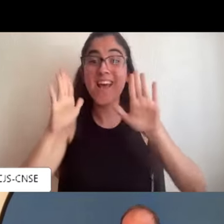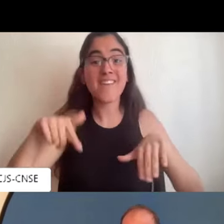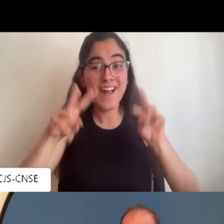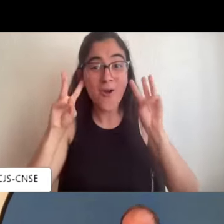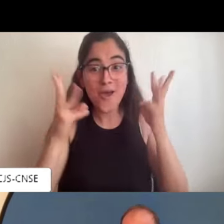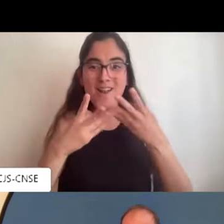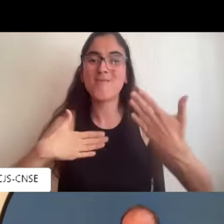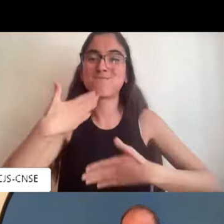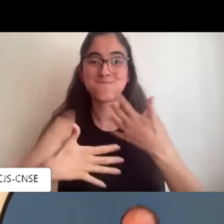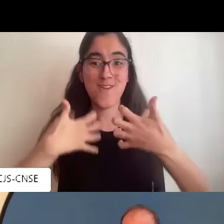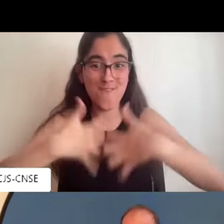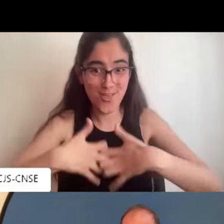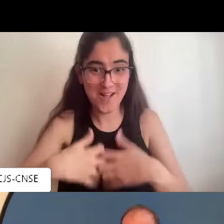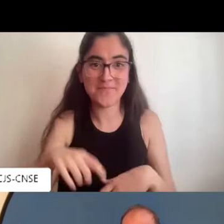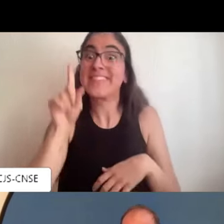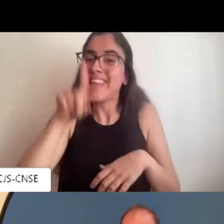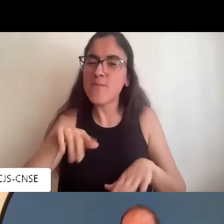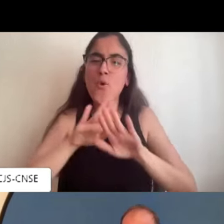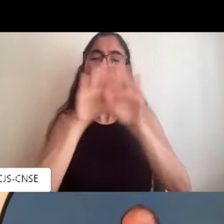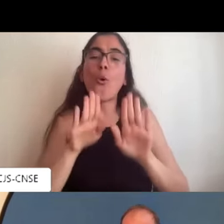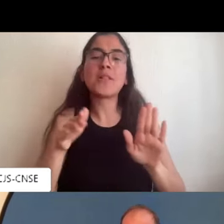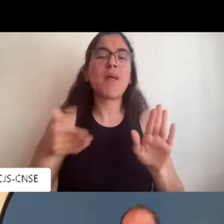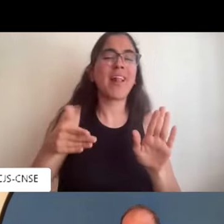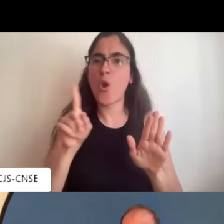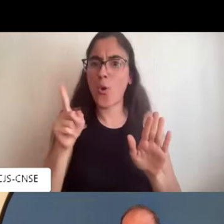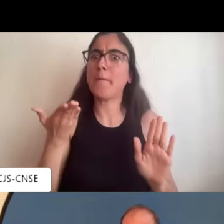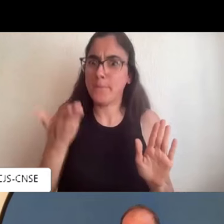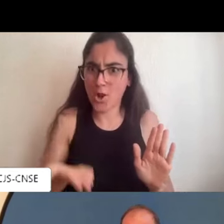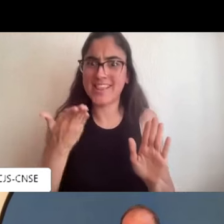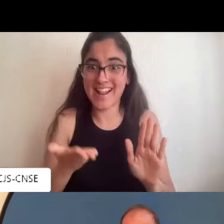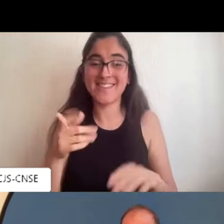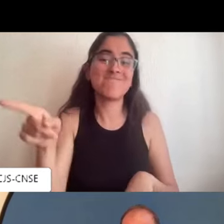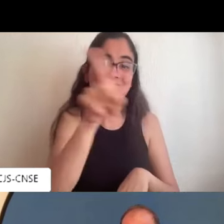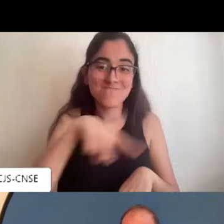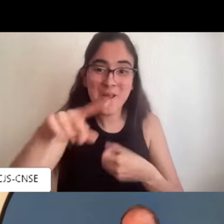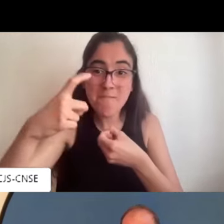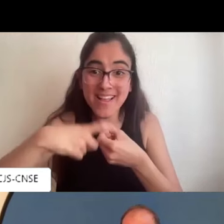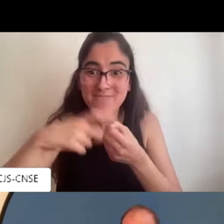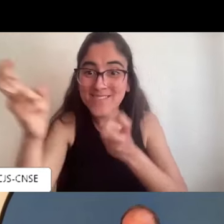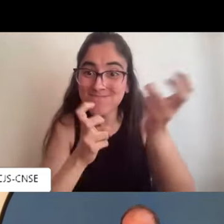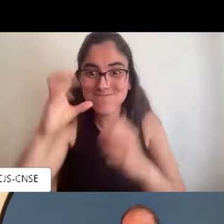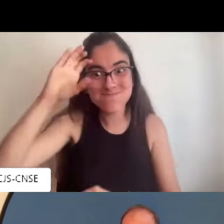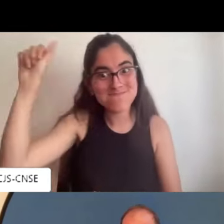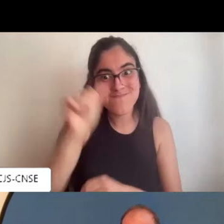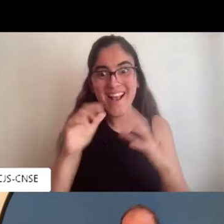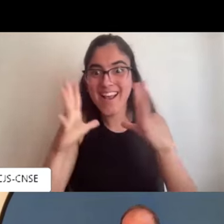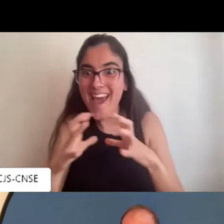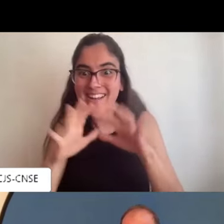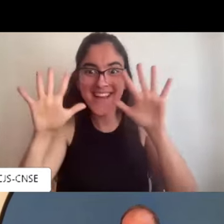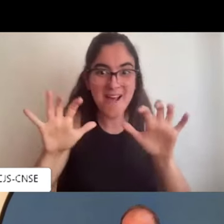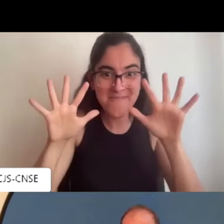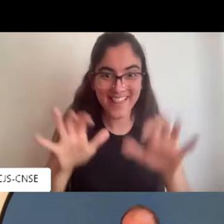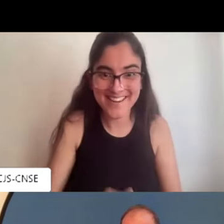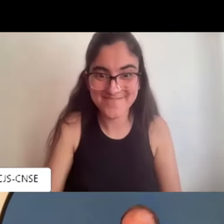CJS y al equipo técnico que han podido gracias a su trabajo hacer que este webinario salga adelante